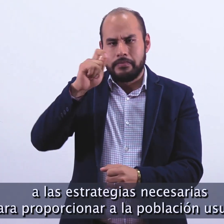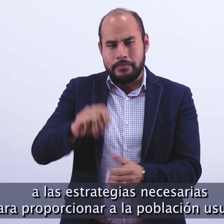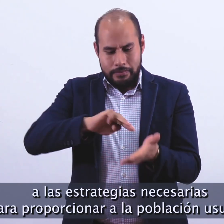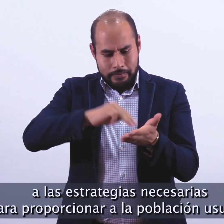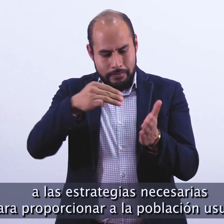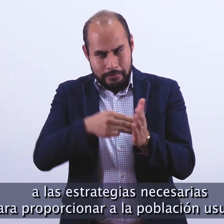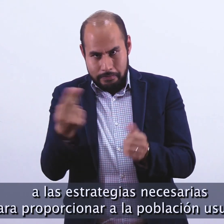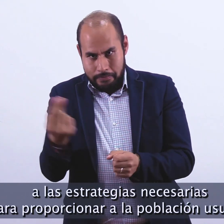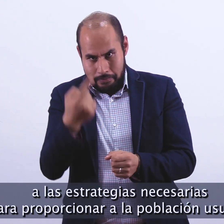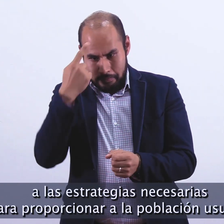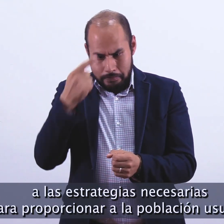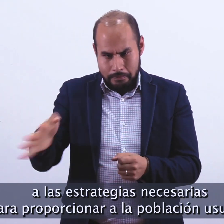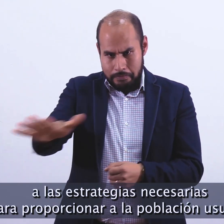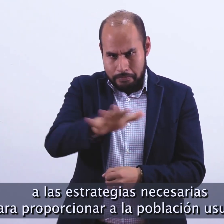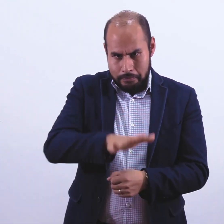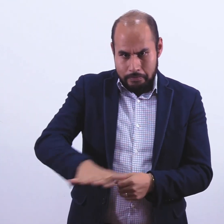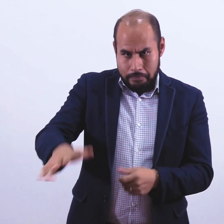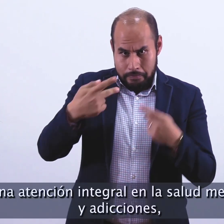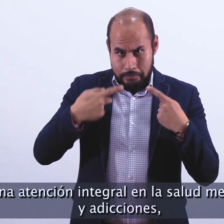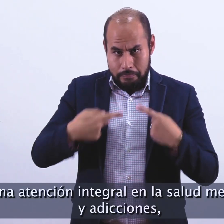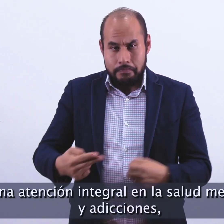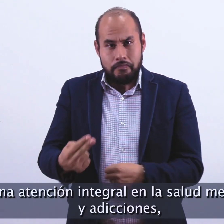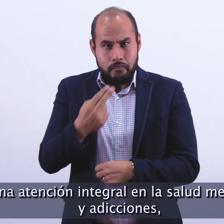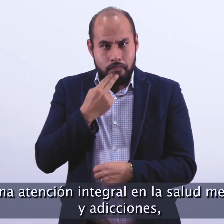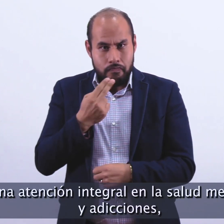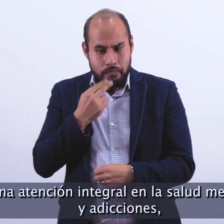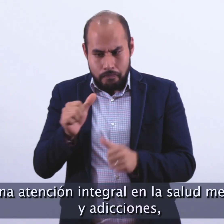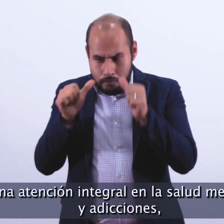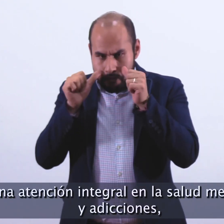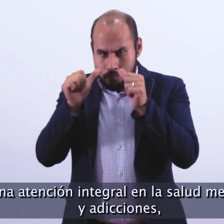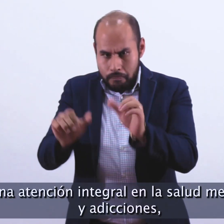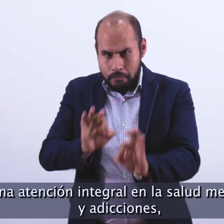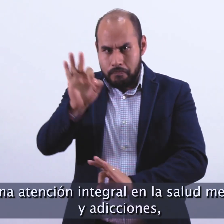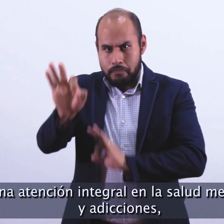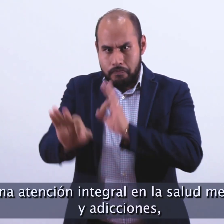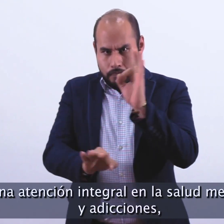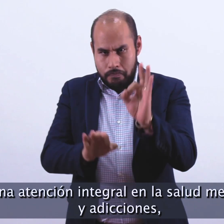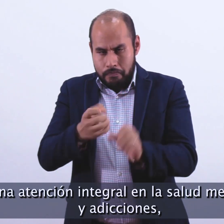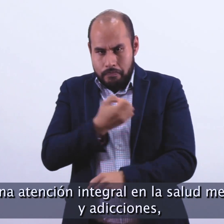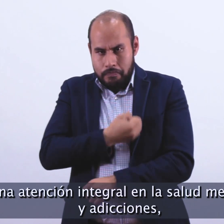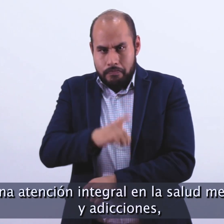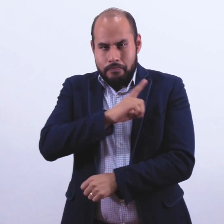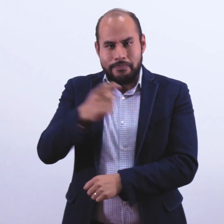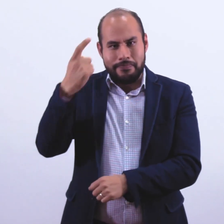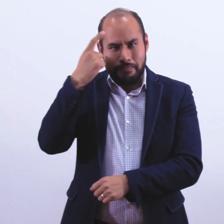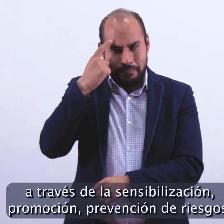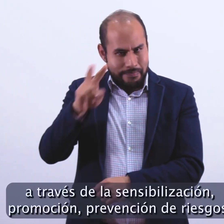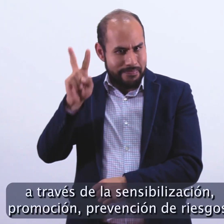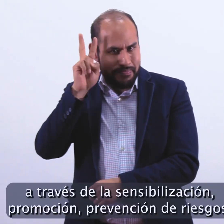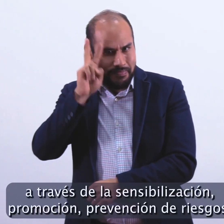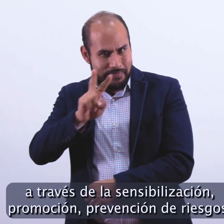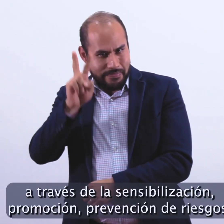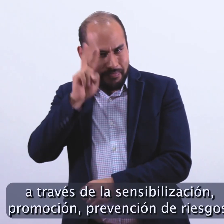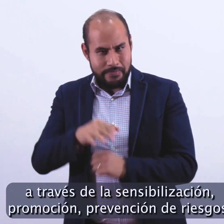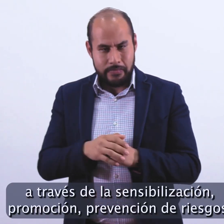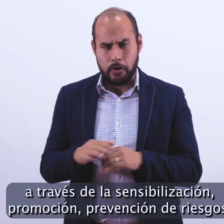proporcionar a la población usuaria una atención integral en la salud mental y adicciones a través de la sensibilización,